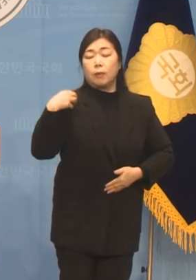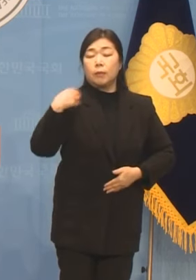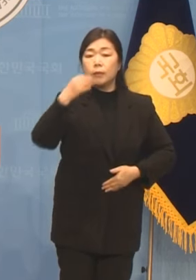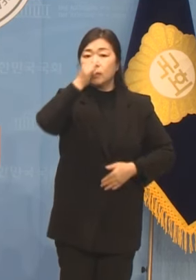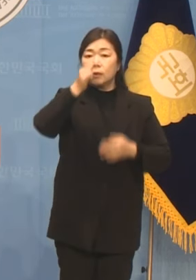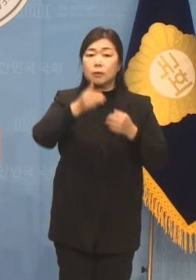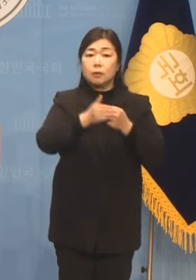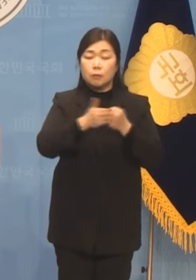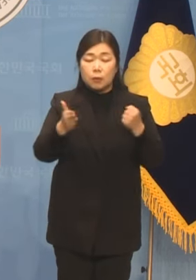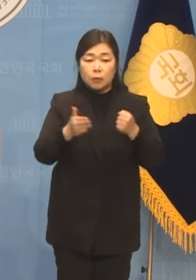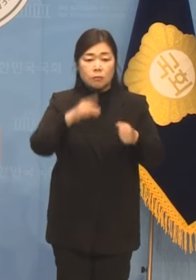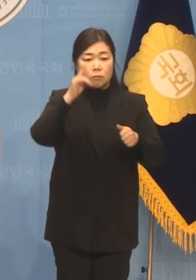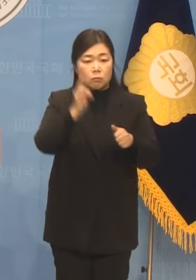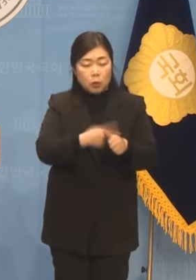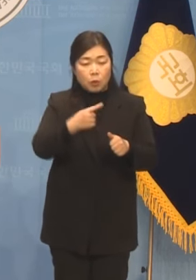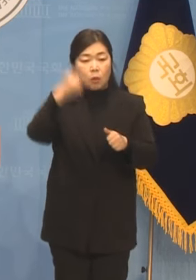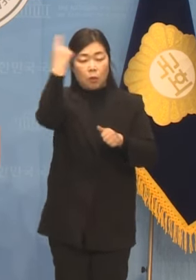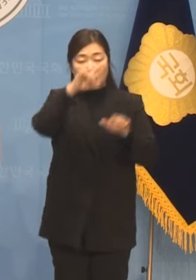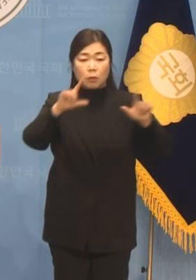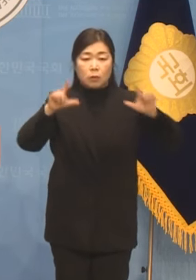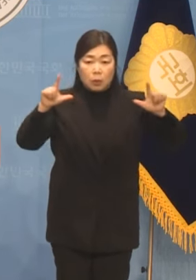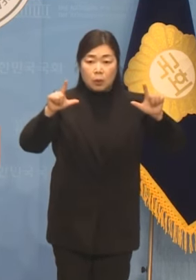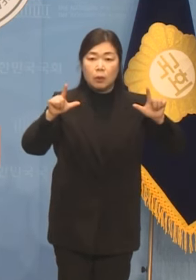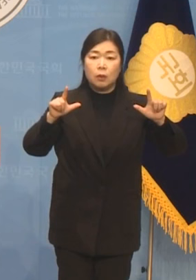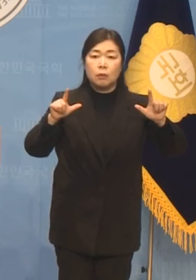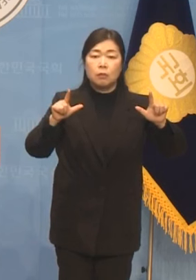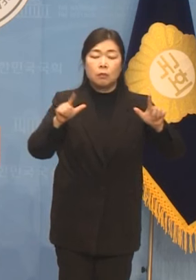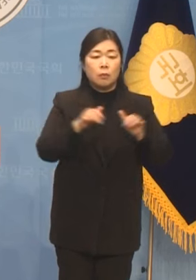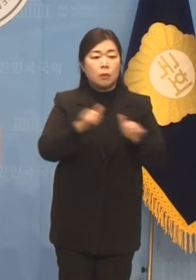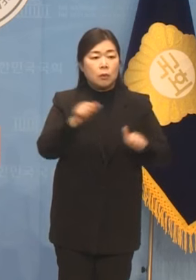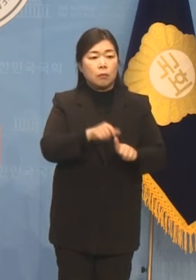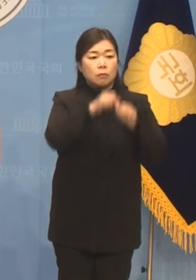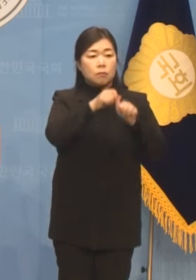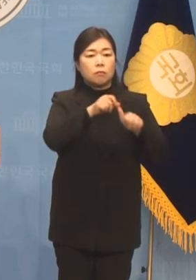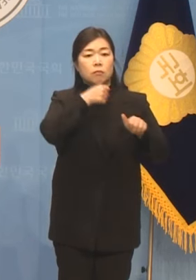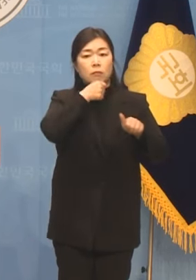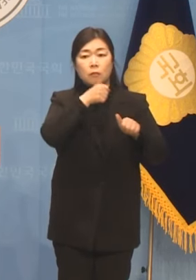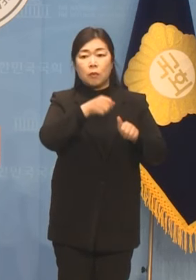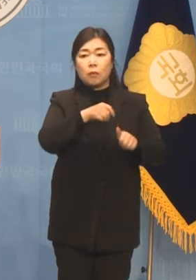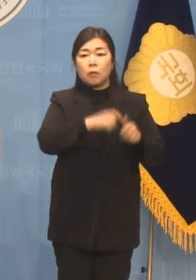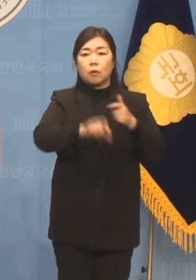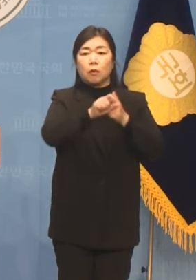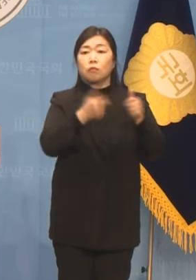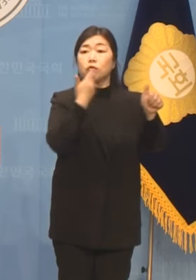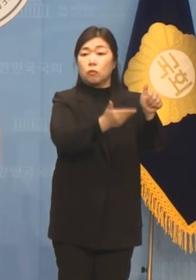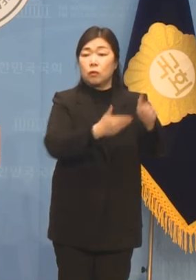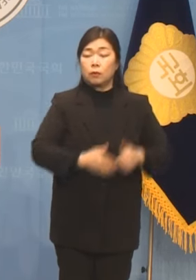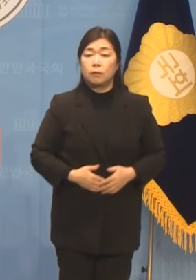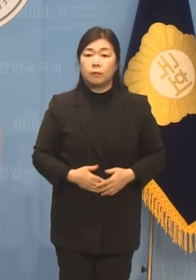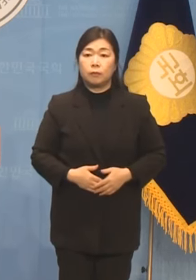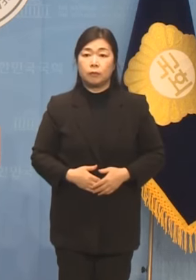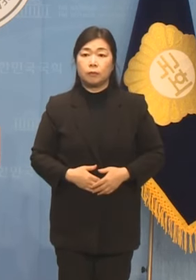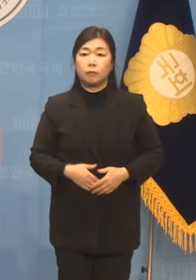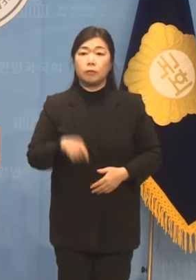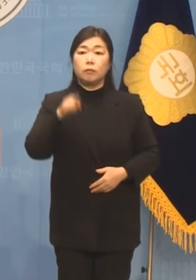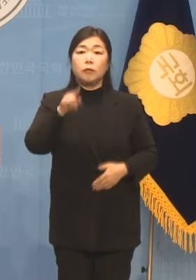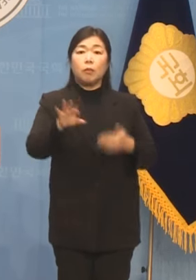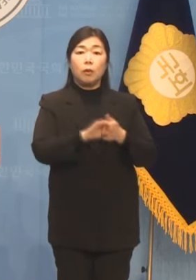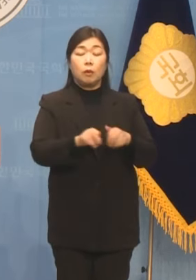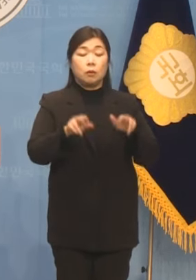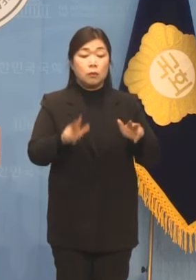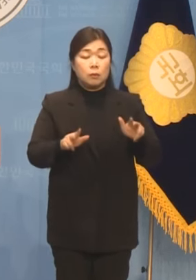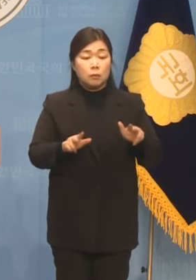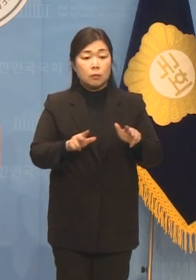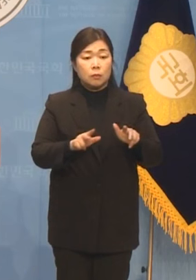당위성도 존재하지 않습니다. 가산점을 부여하는 것이 오히려 시대정신인 공정을